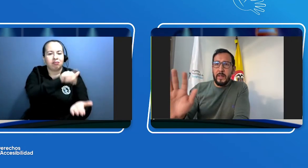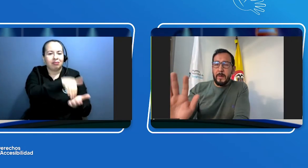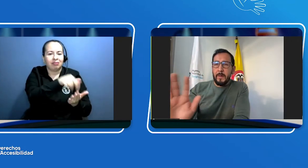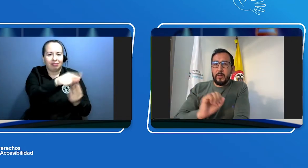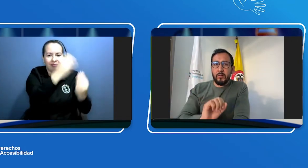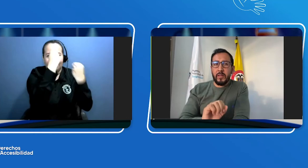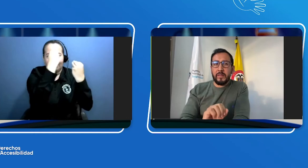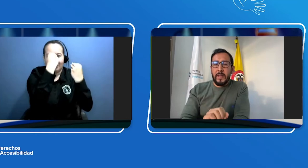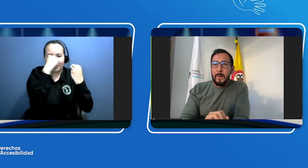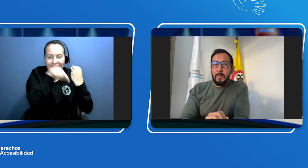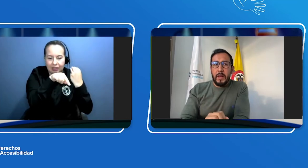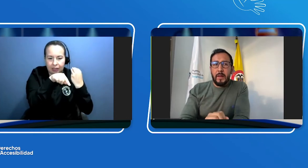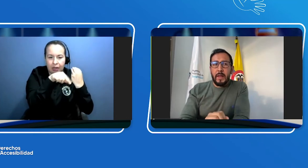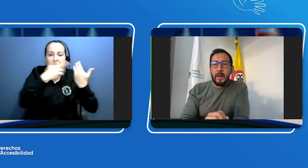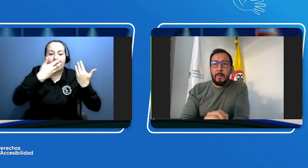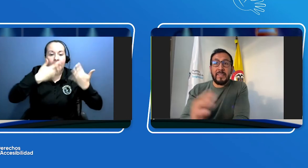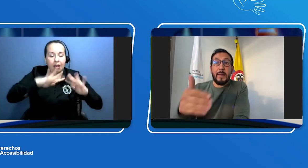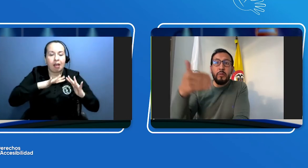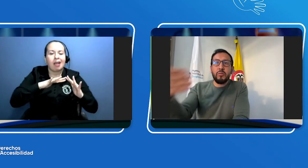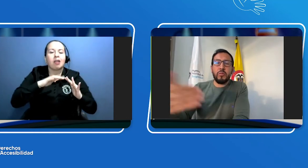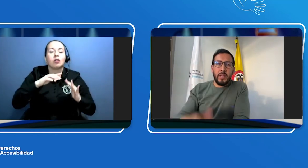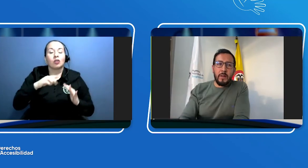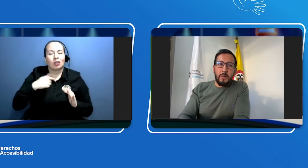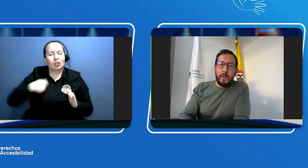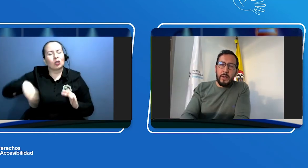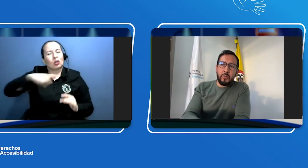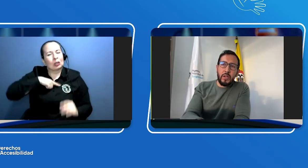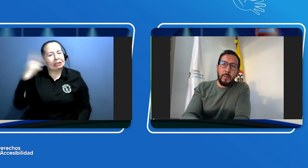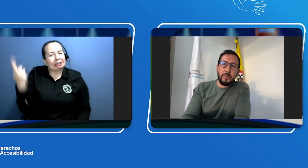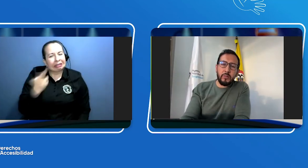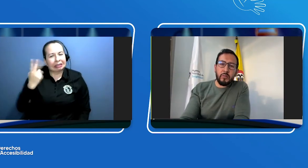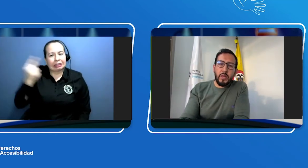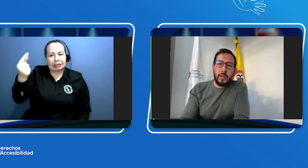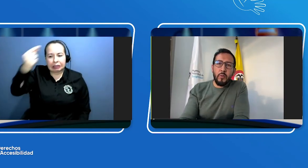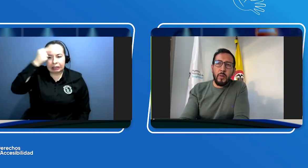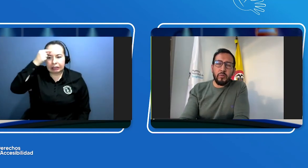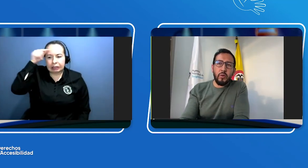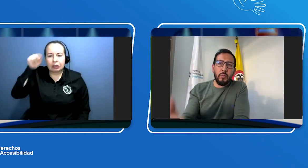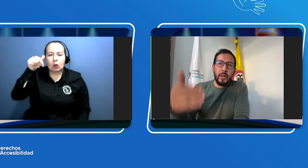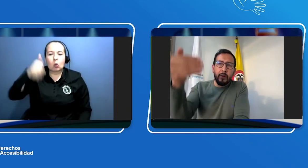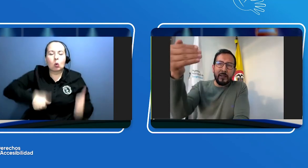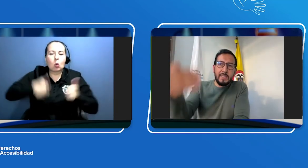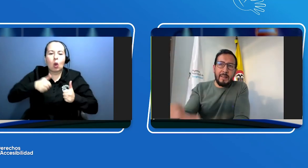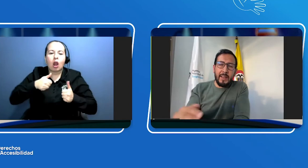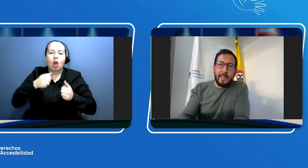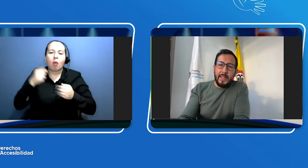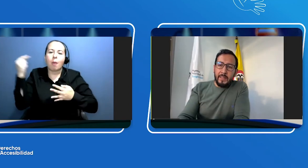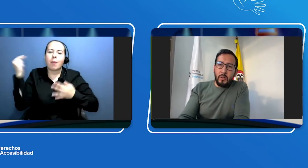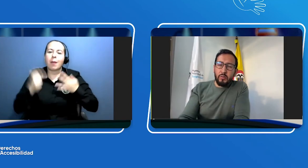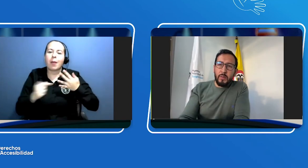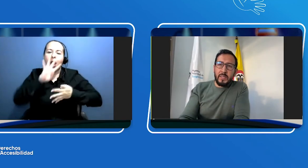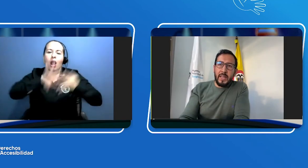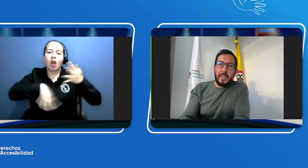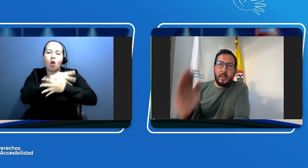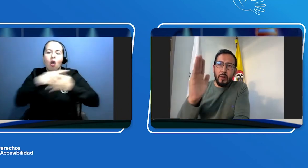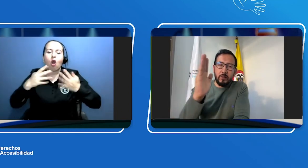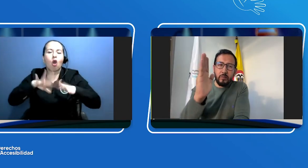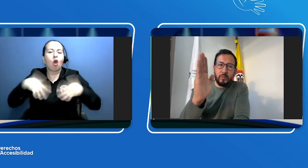Entonces, mire, repasemos los elementos nuevos o cómo quedó esta tabla de autometría y cuáles son, digamos,